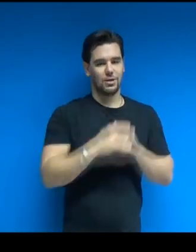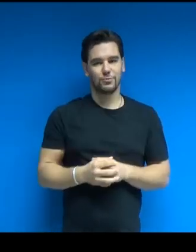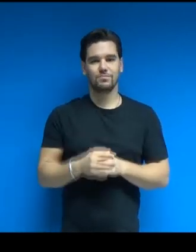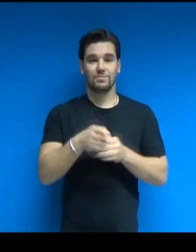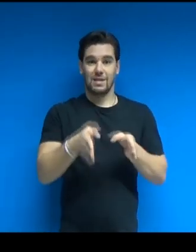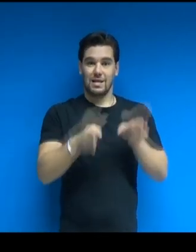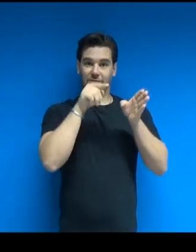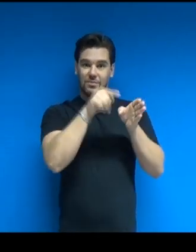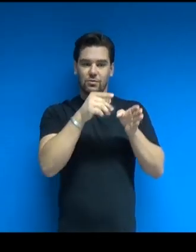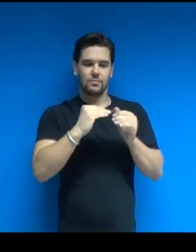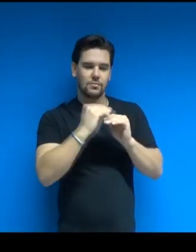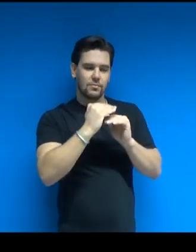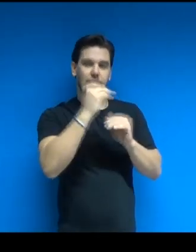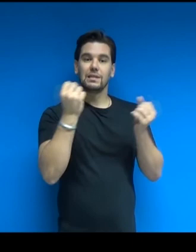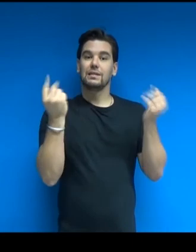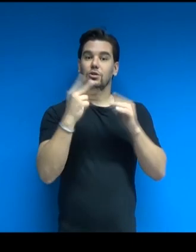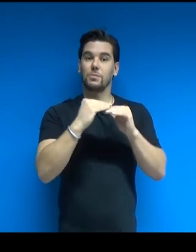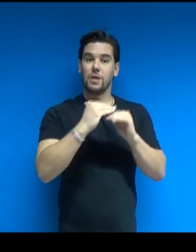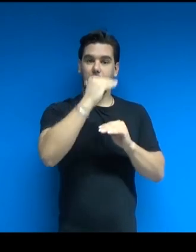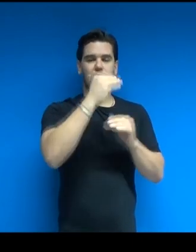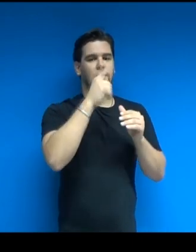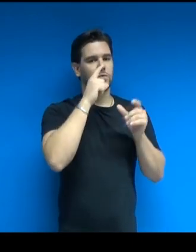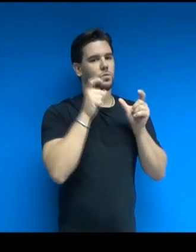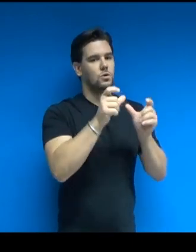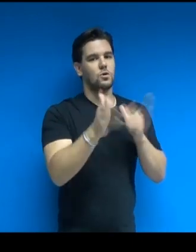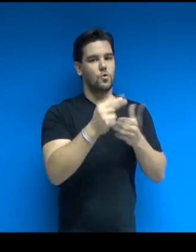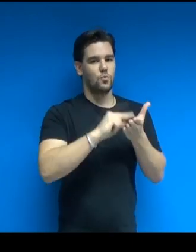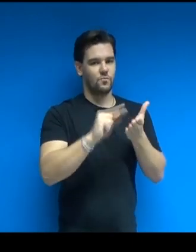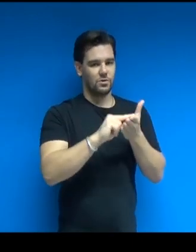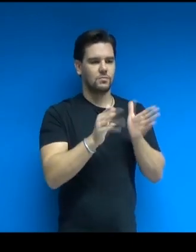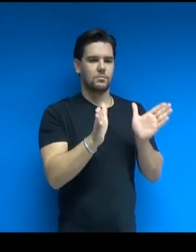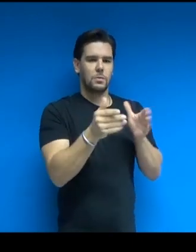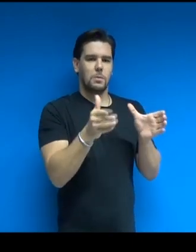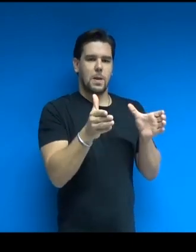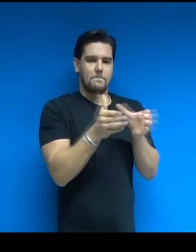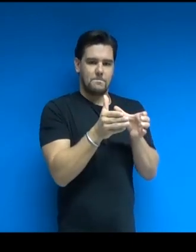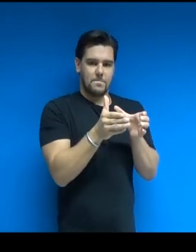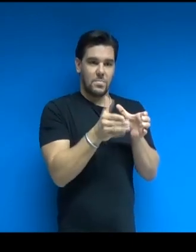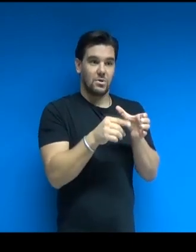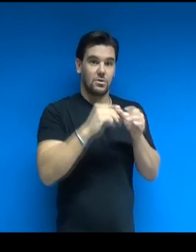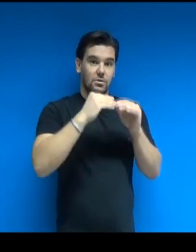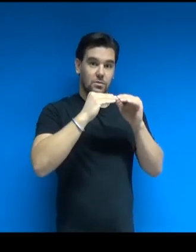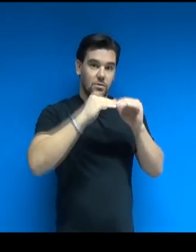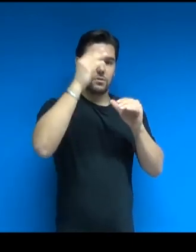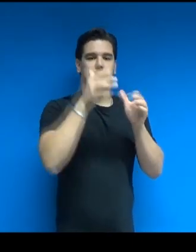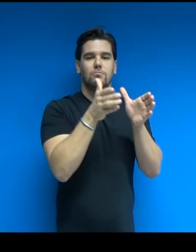sovrastanti. Da qui la caratteristica forma a fungo dell'edificio,